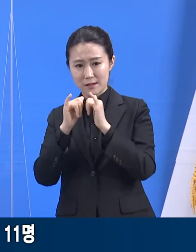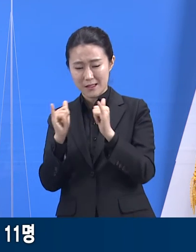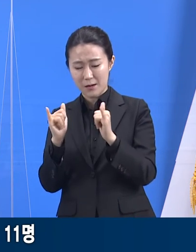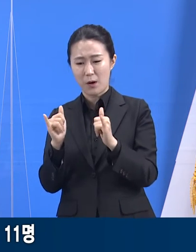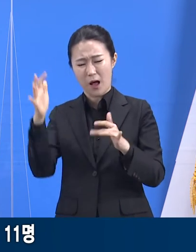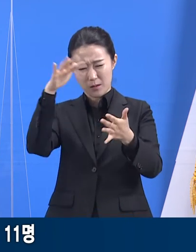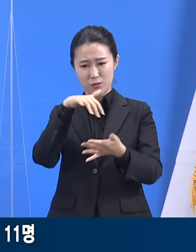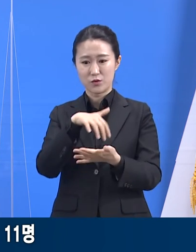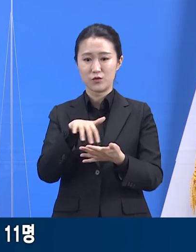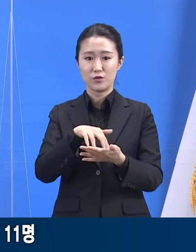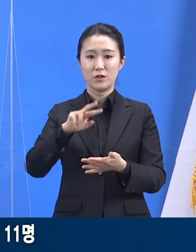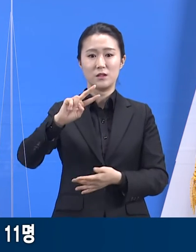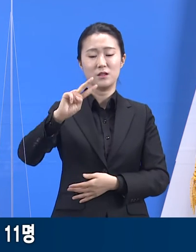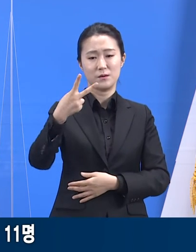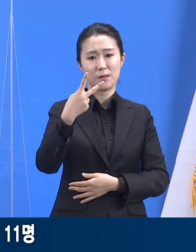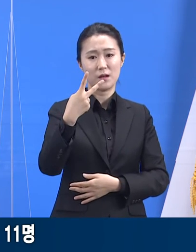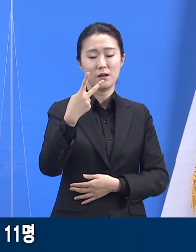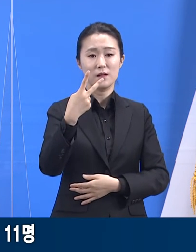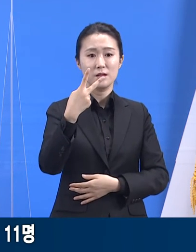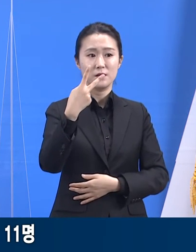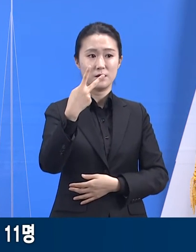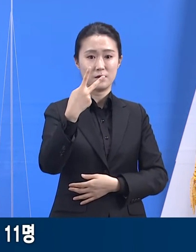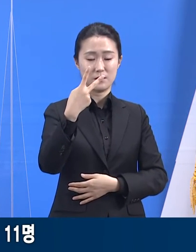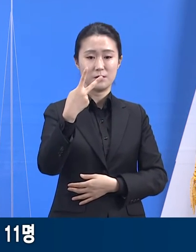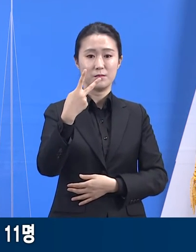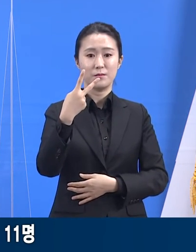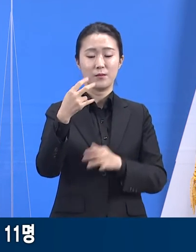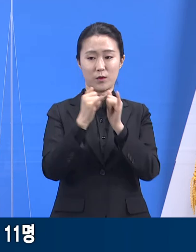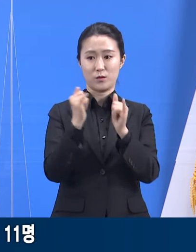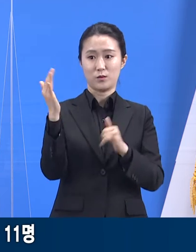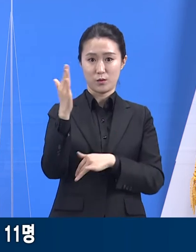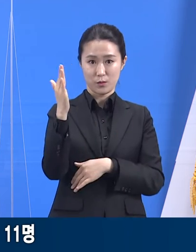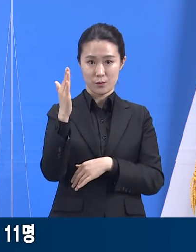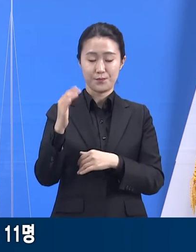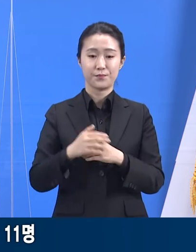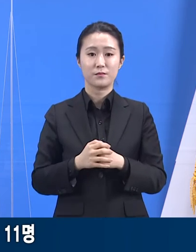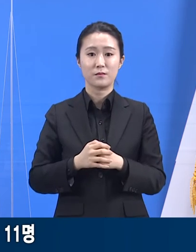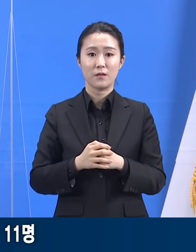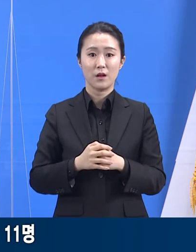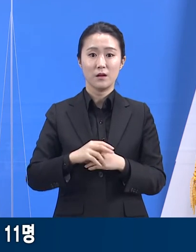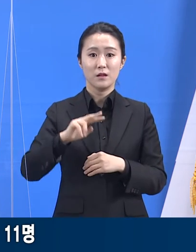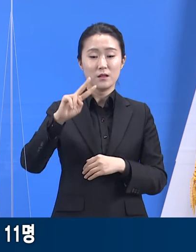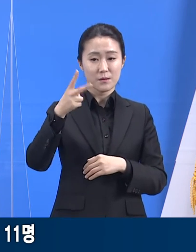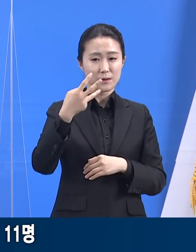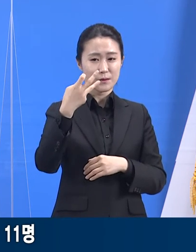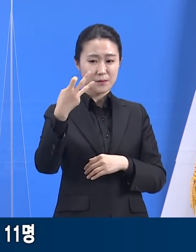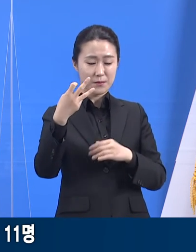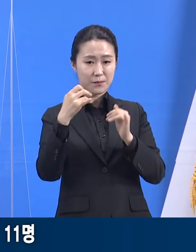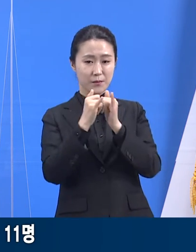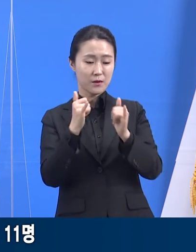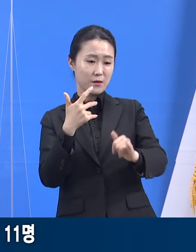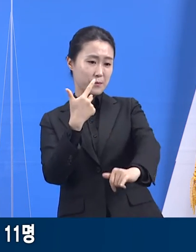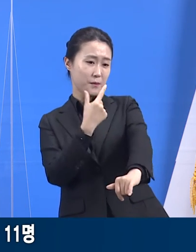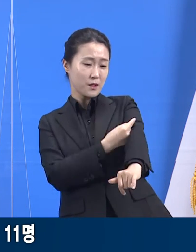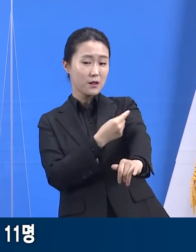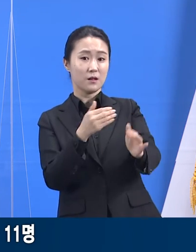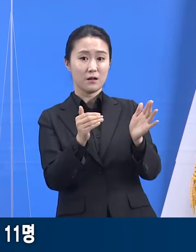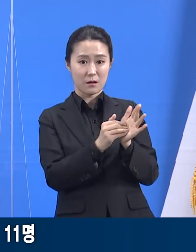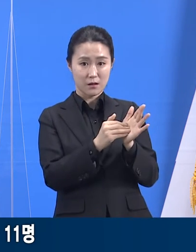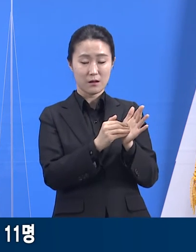중 137명이 1차 접종을 완료했으며, 이 중 60명이 백신 2차 접종을 완료했습니다.